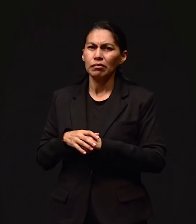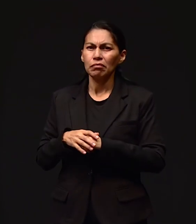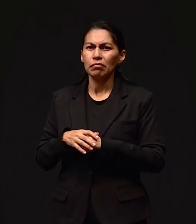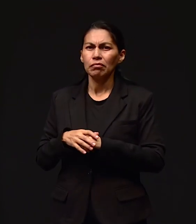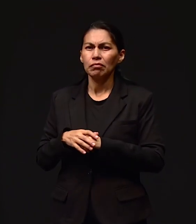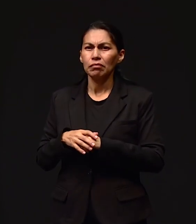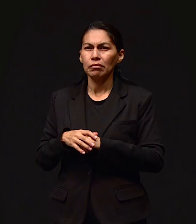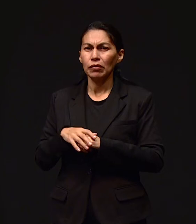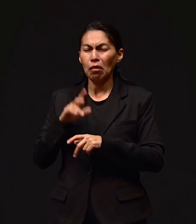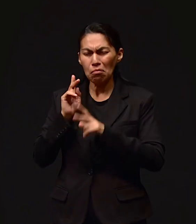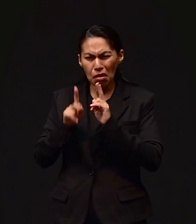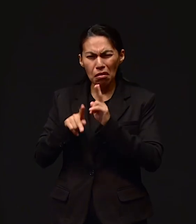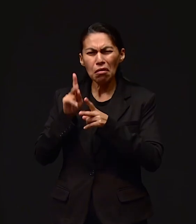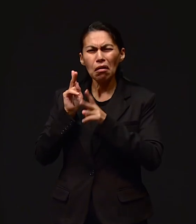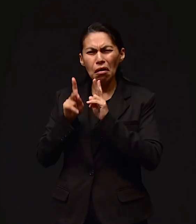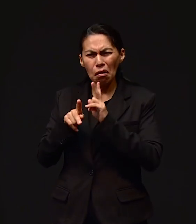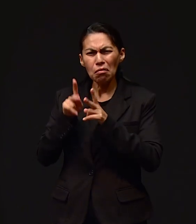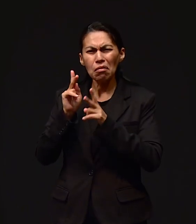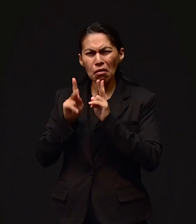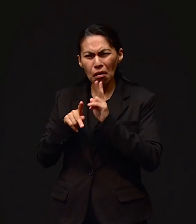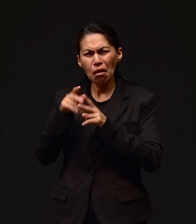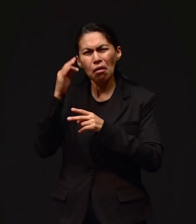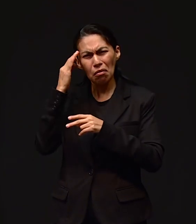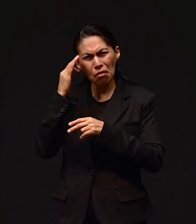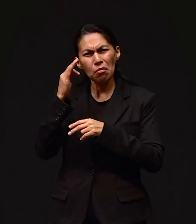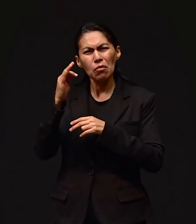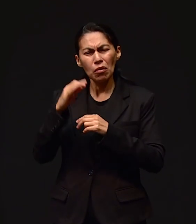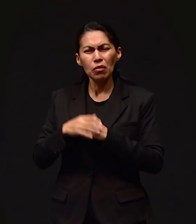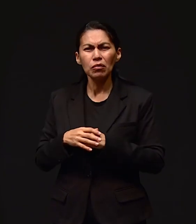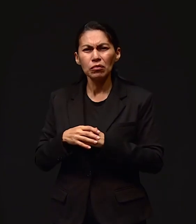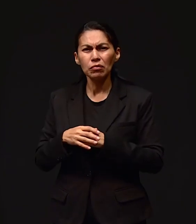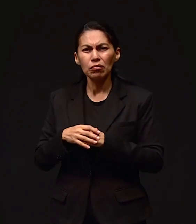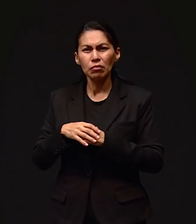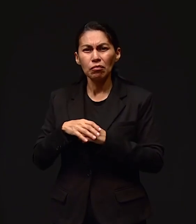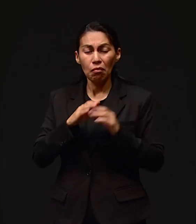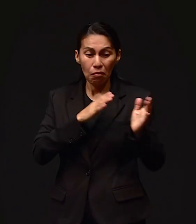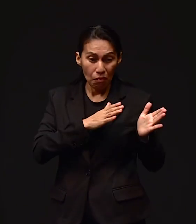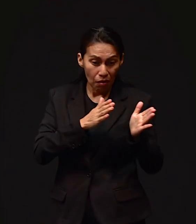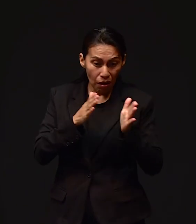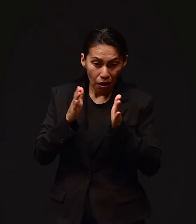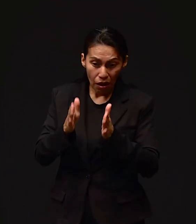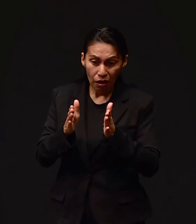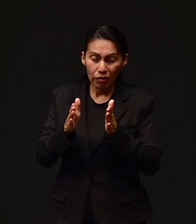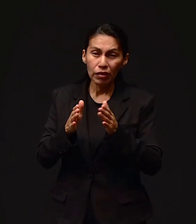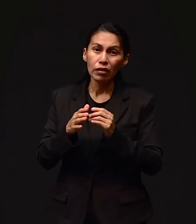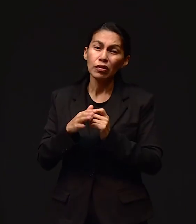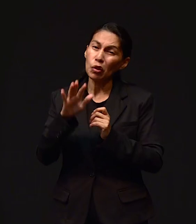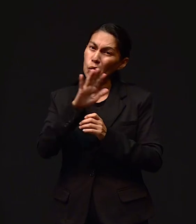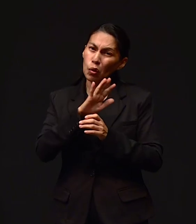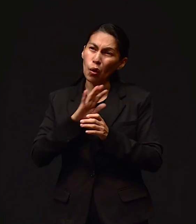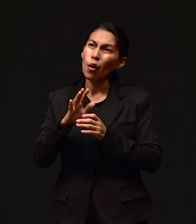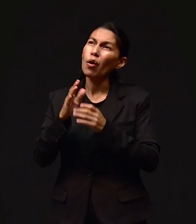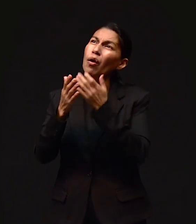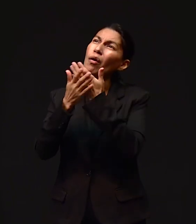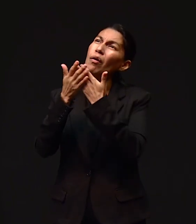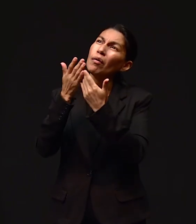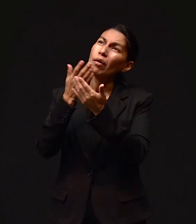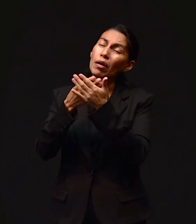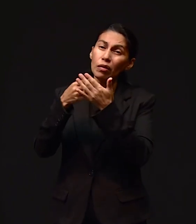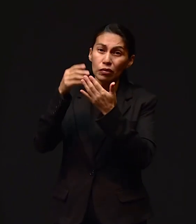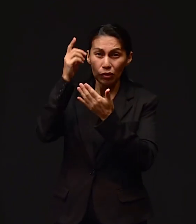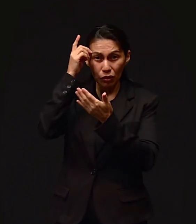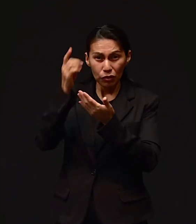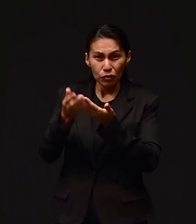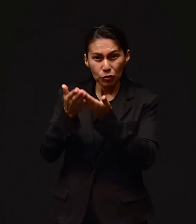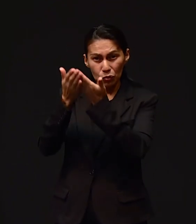tiempo, o tuvimos tiempo para platicar, para poner las cosas también en las manos de